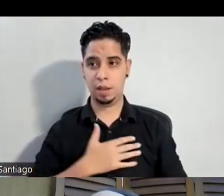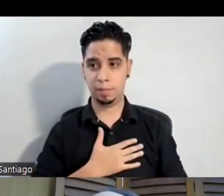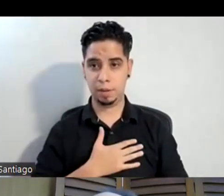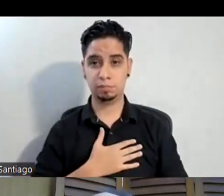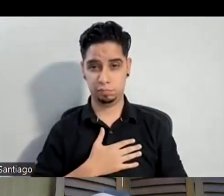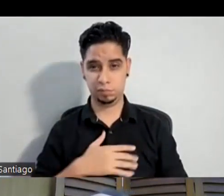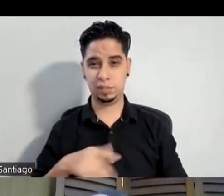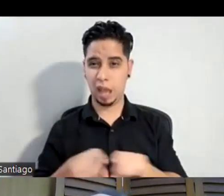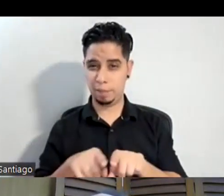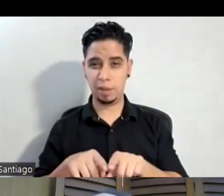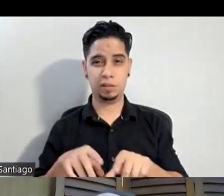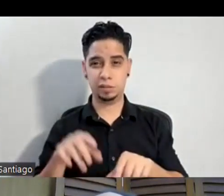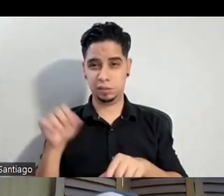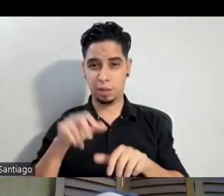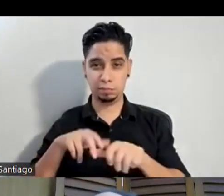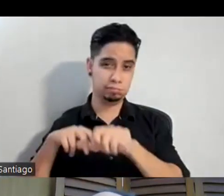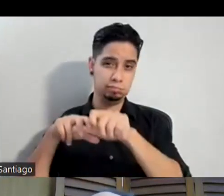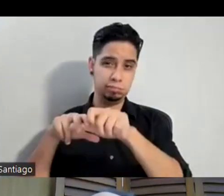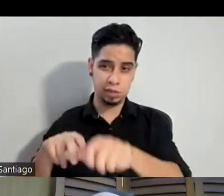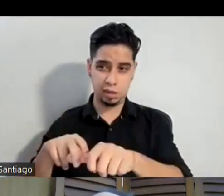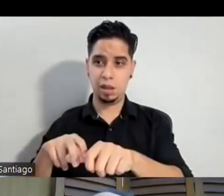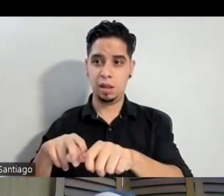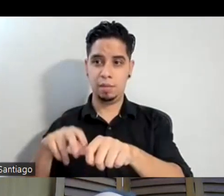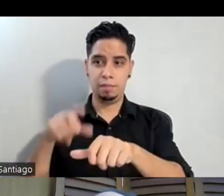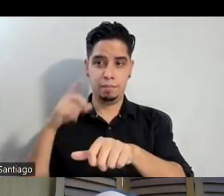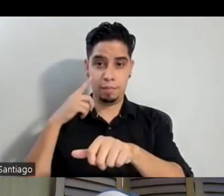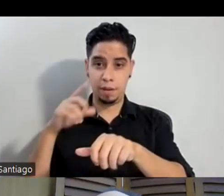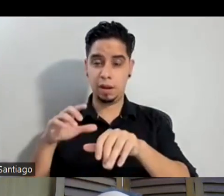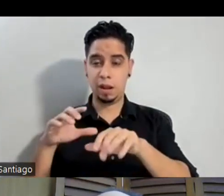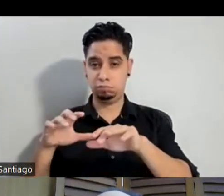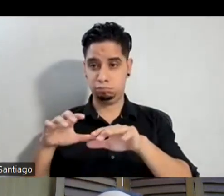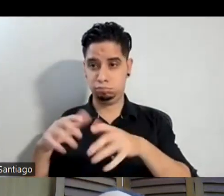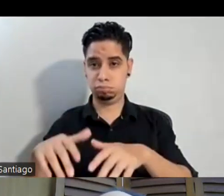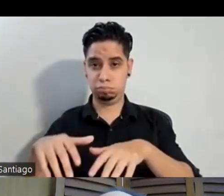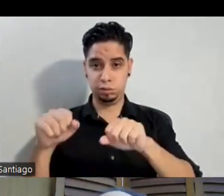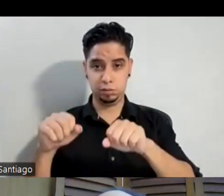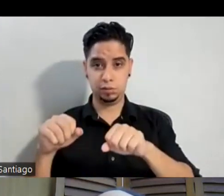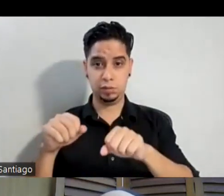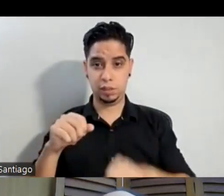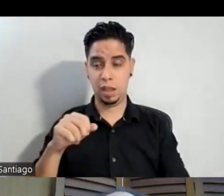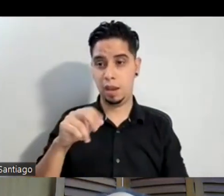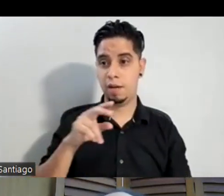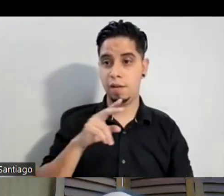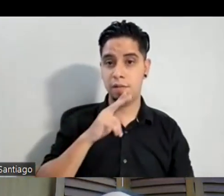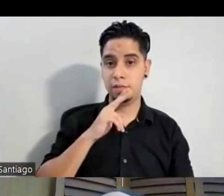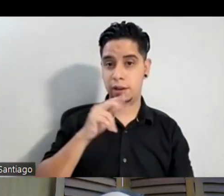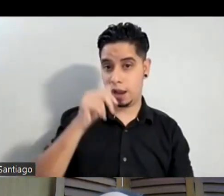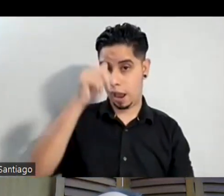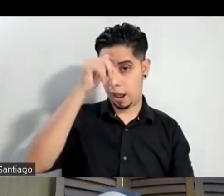también todos los sábados hasta Puerta de Tierra la que además no fue a la costa cuando era chiquita yo venía desde Vegard hasta todos los sábados pero yo venía no venía la familia la